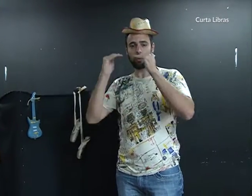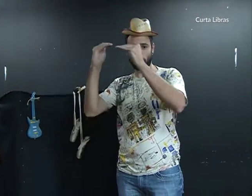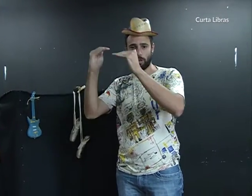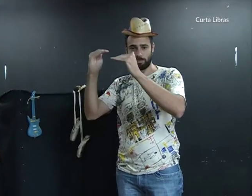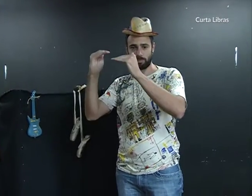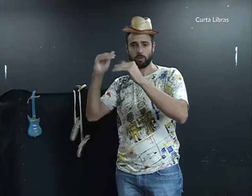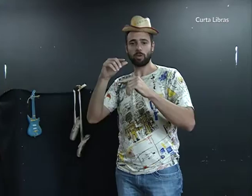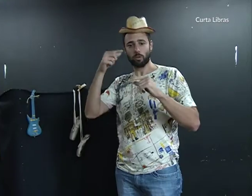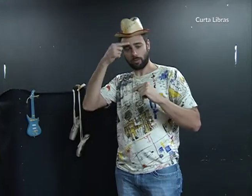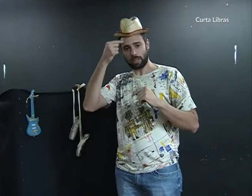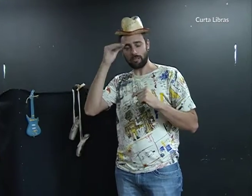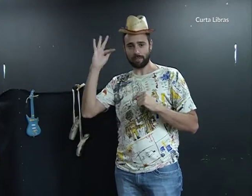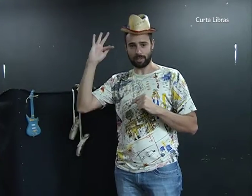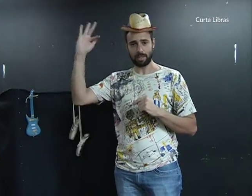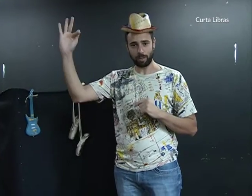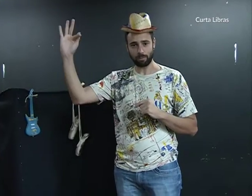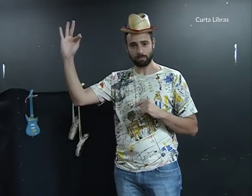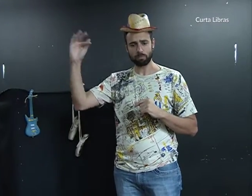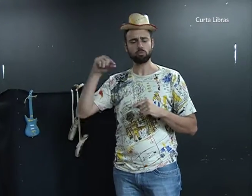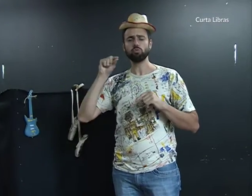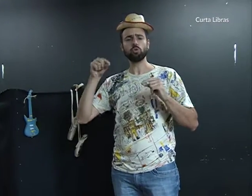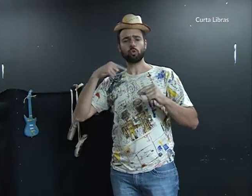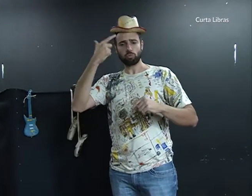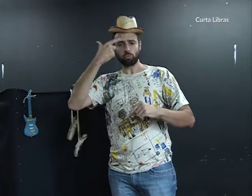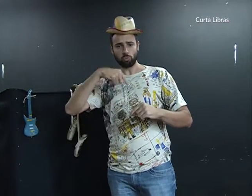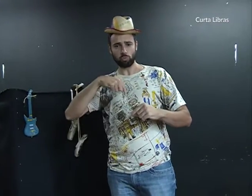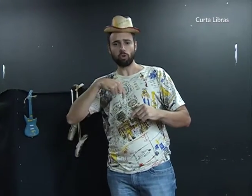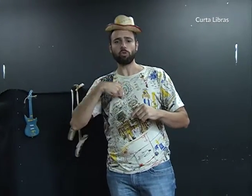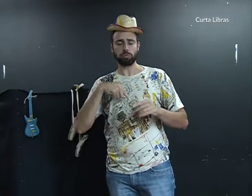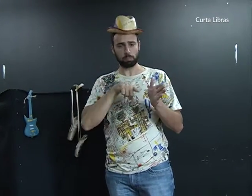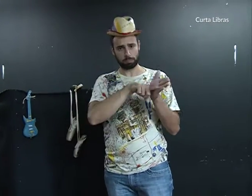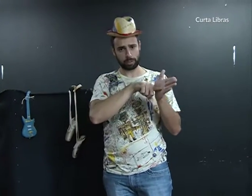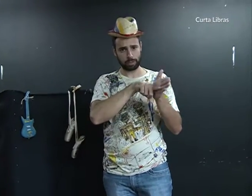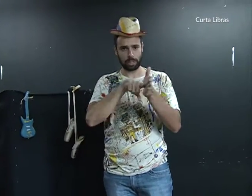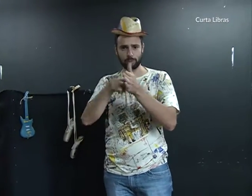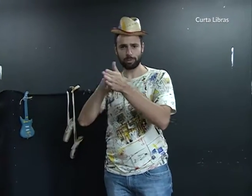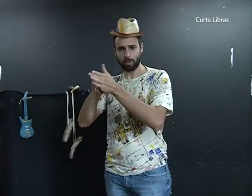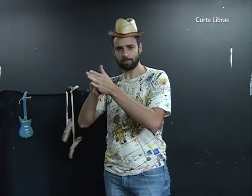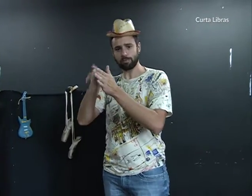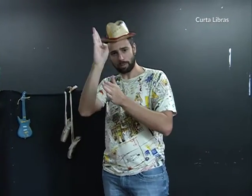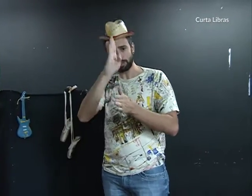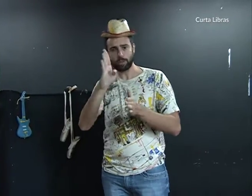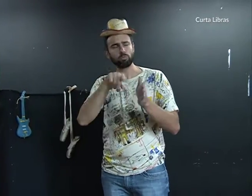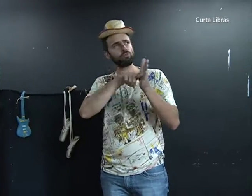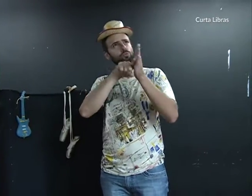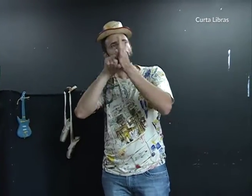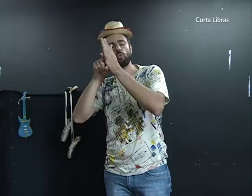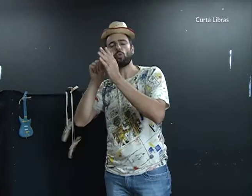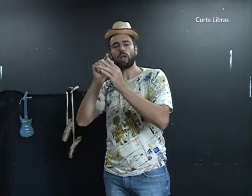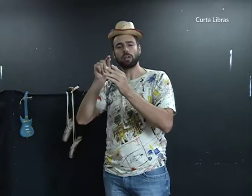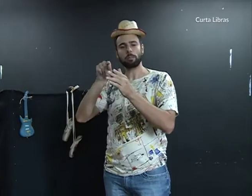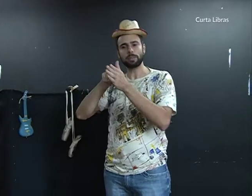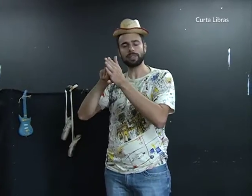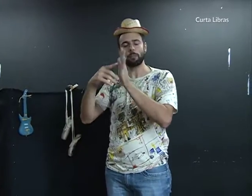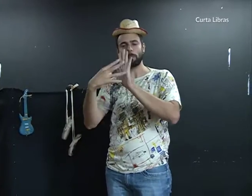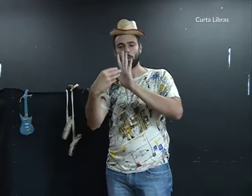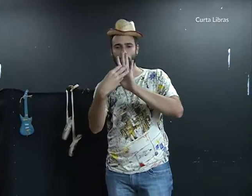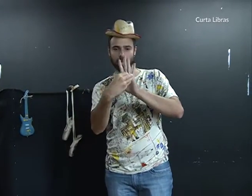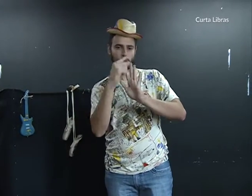Um curso de nível superior numa universidade federal. Fiz uma pesquisa no Brasil para ver